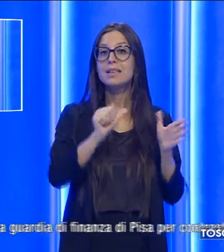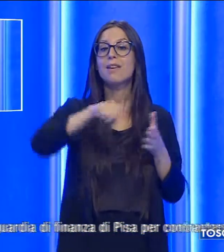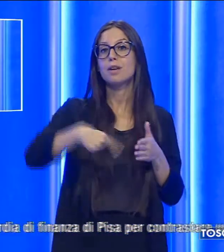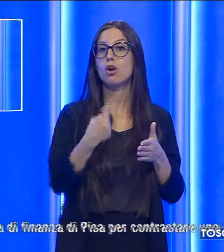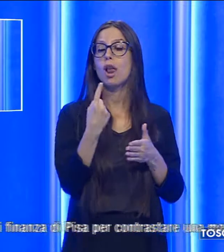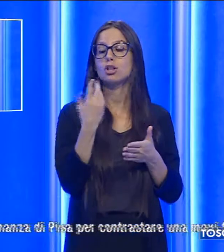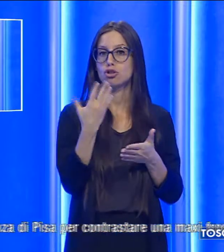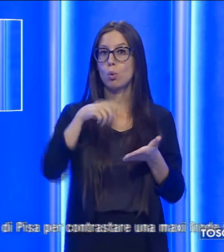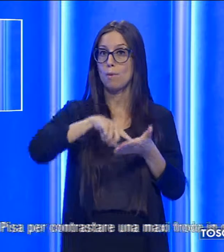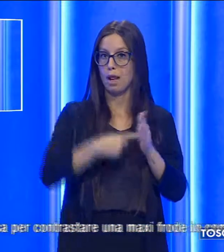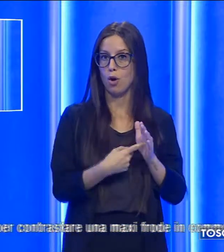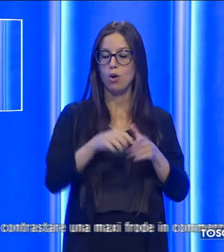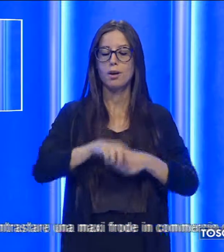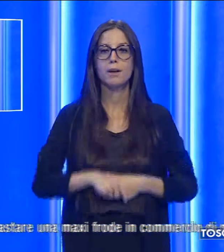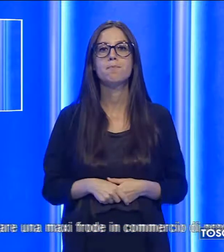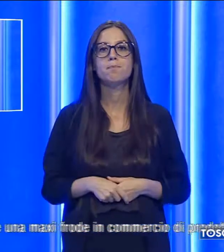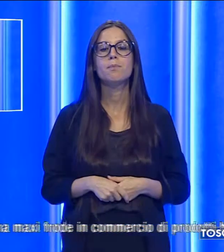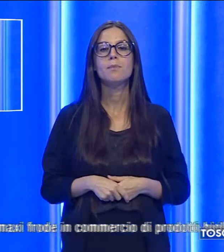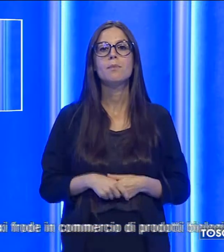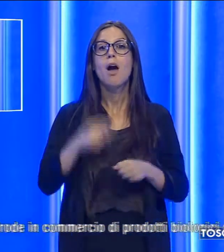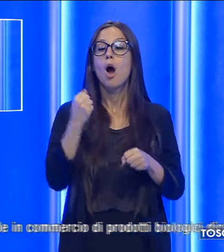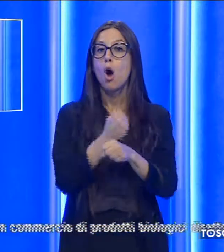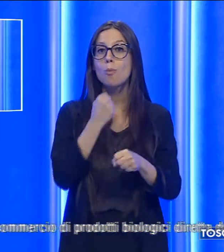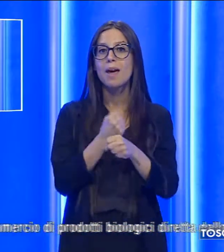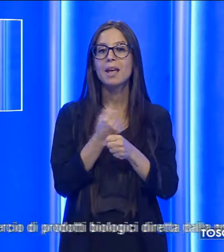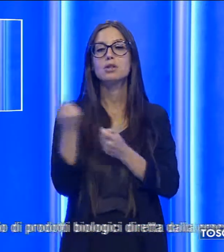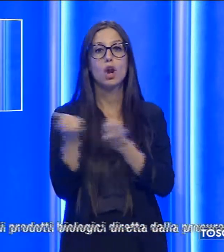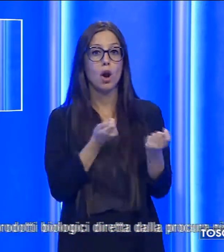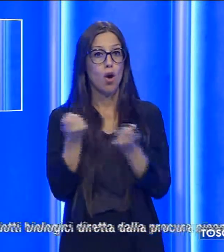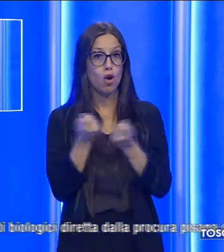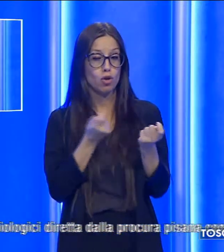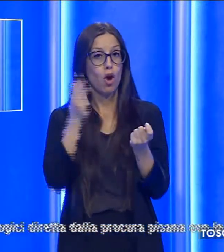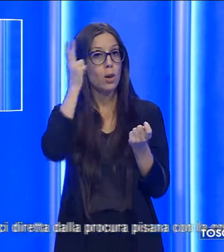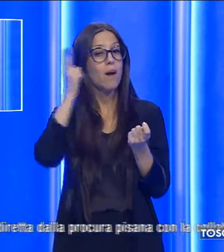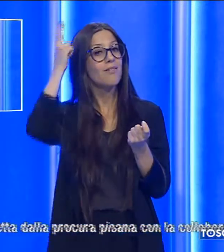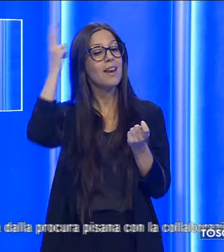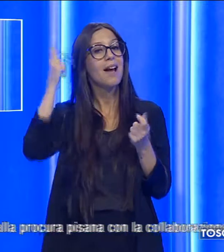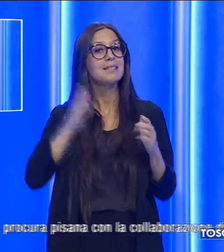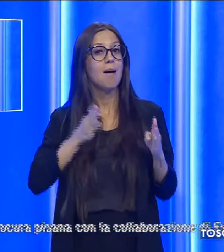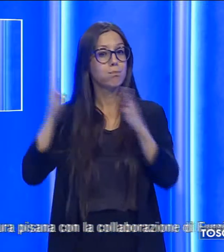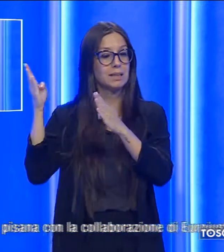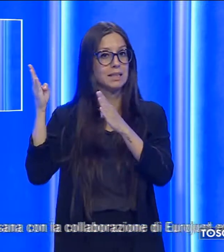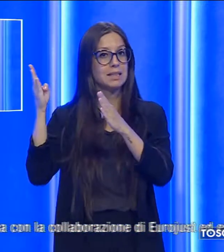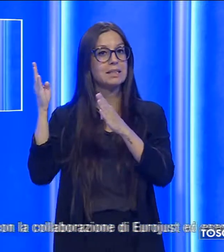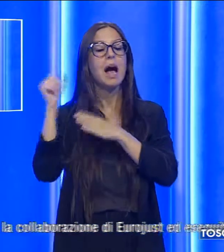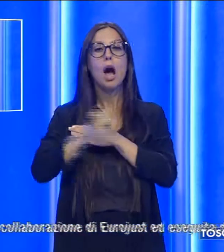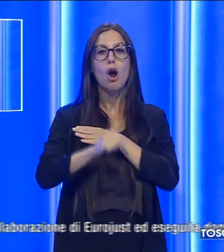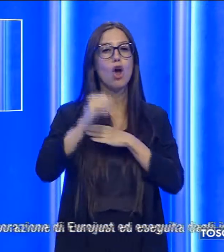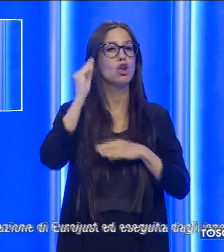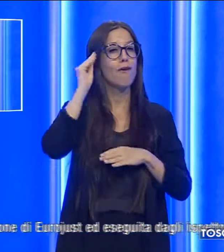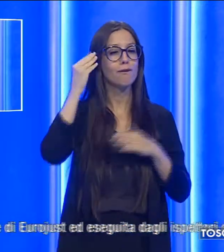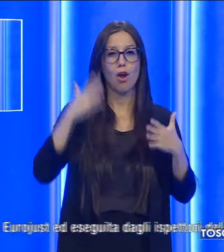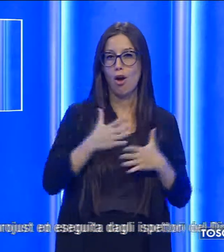milioni. L'operazione è stata condotta dalla Guardia di Finanza di Pisa per contrastare una maxifrode in commercio di